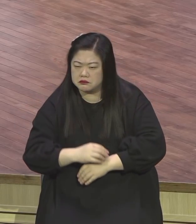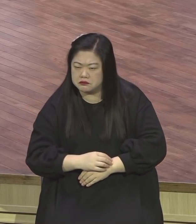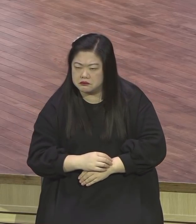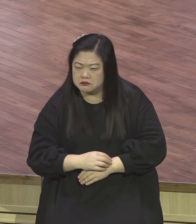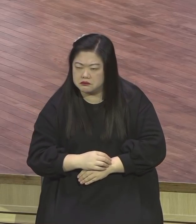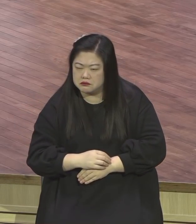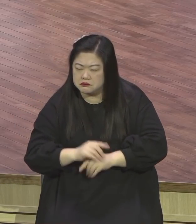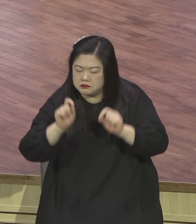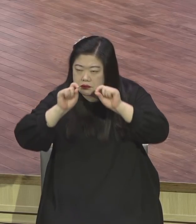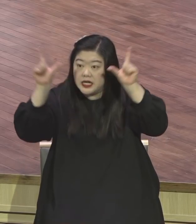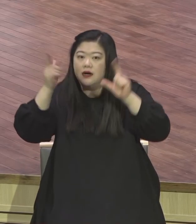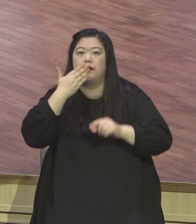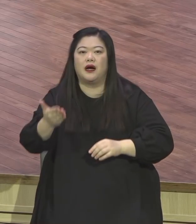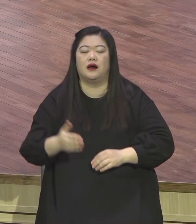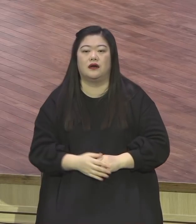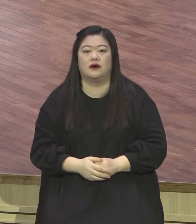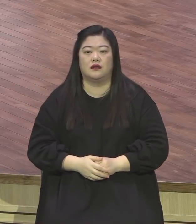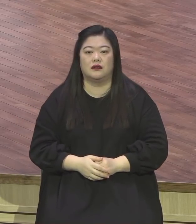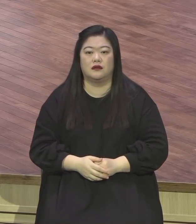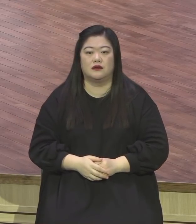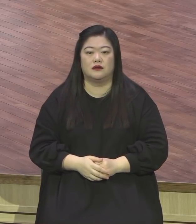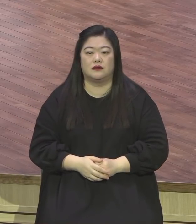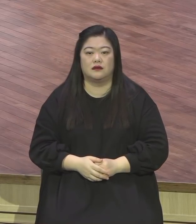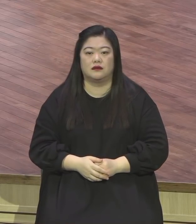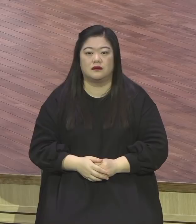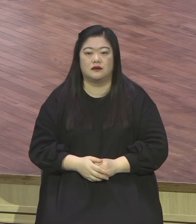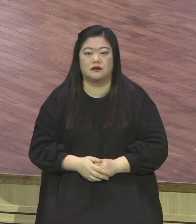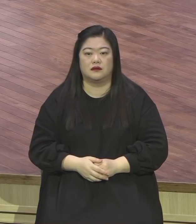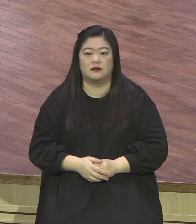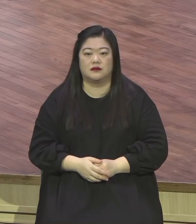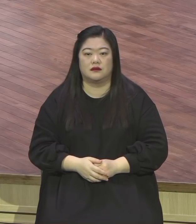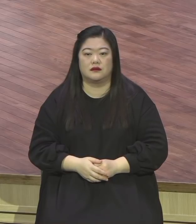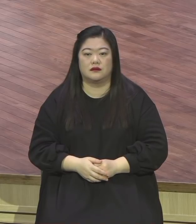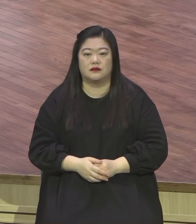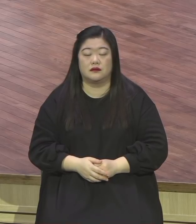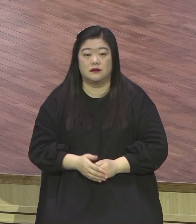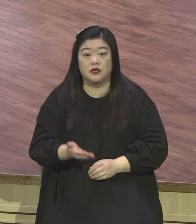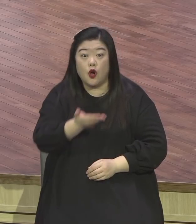영화야 뭐 한 프로 보면 드라마 한 프로 보는 거 다 외워지지. 집중하잖아요.